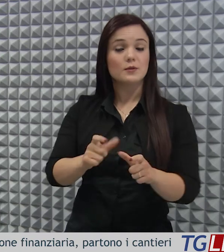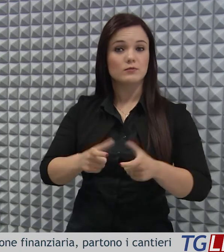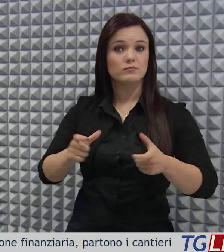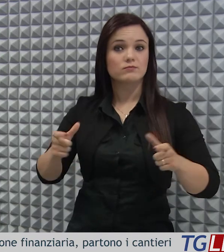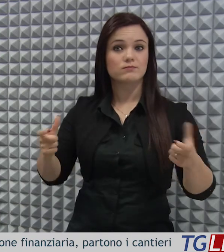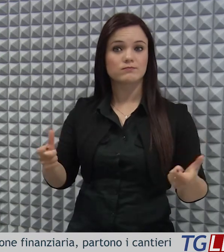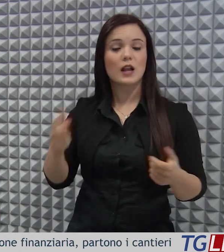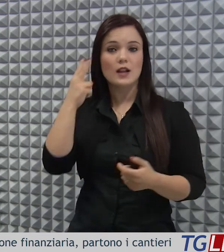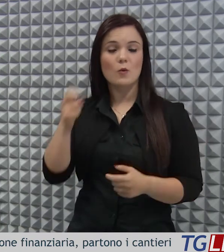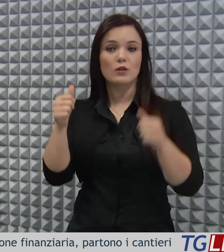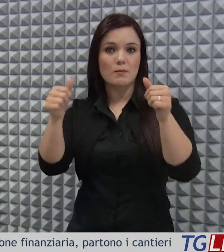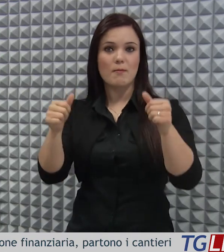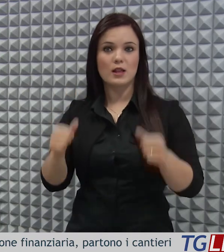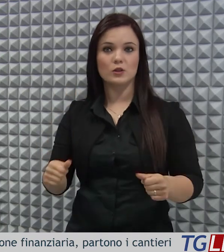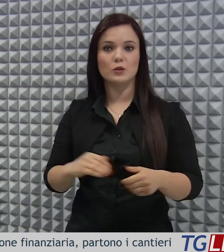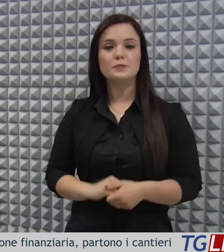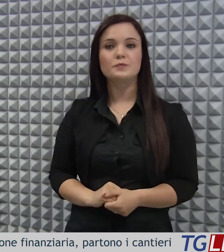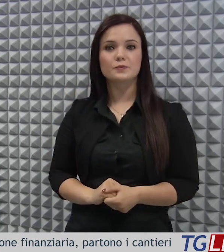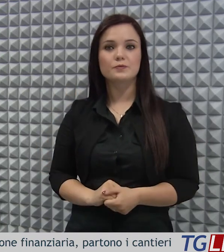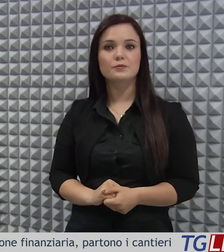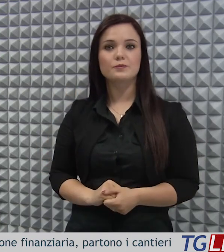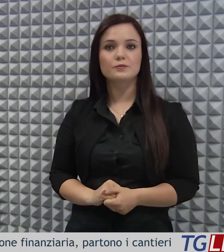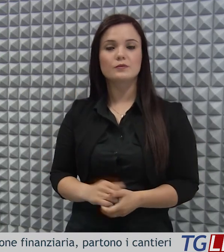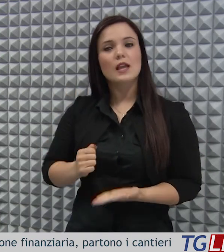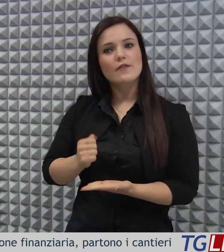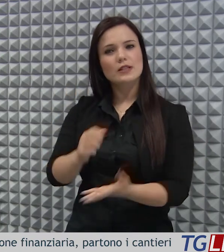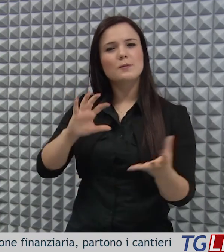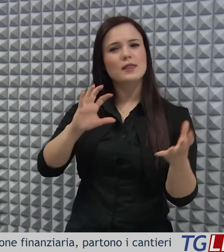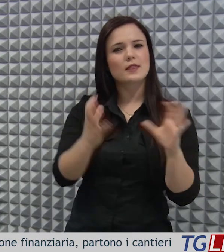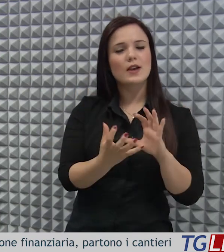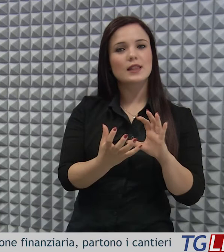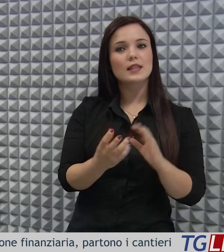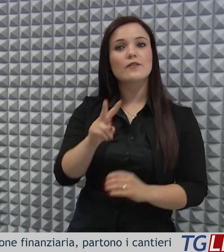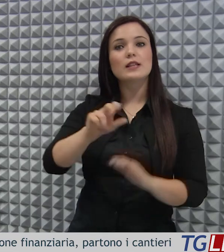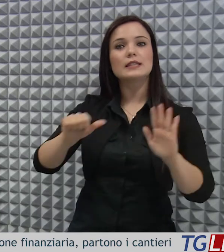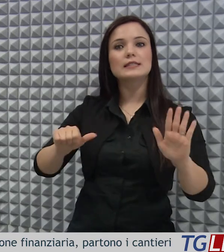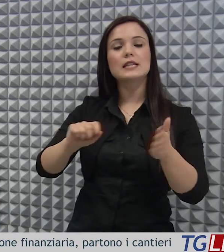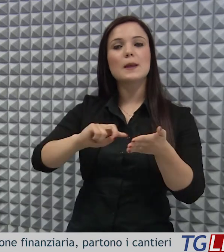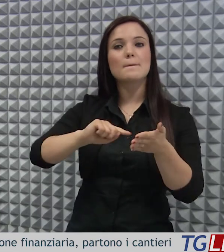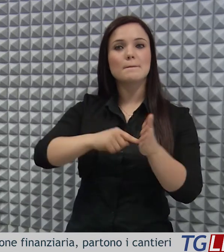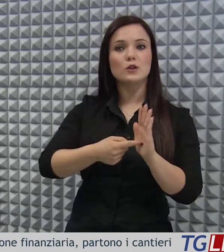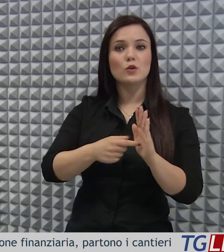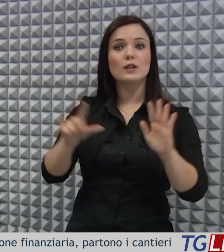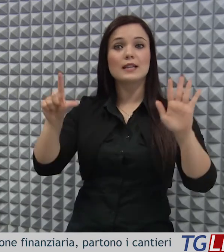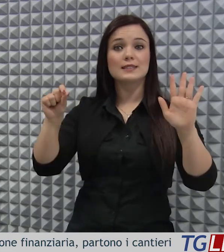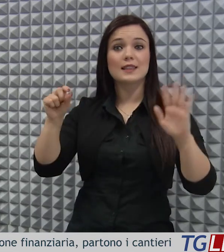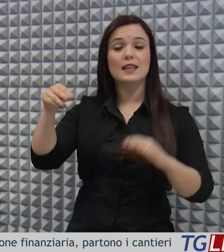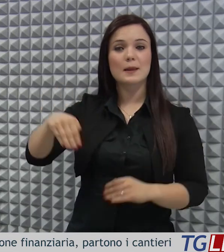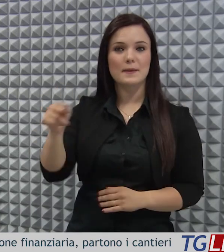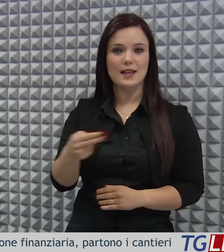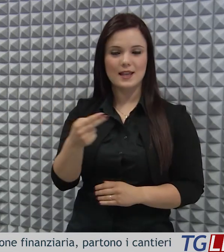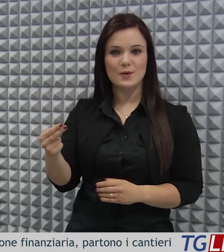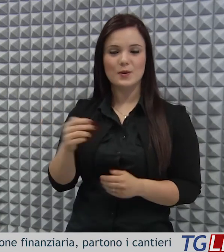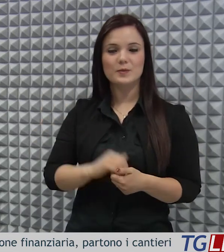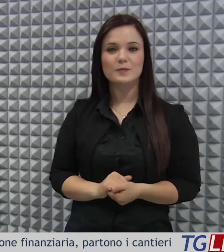finanziaria del Bando. In questo modo passa a 26,07 milioni